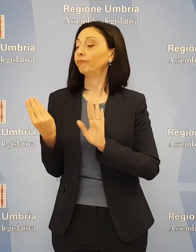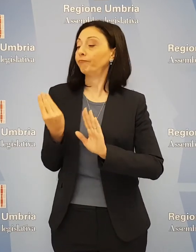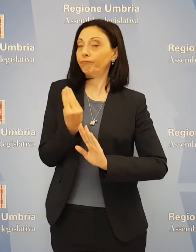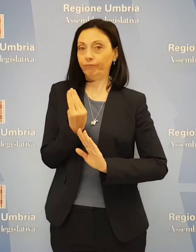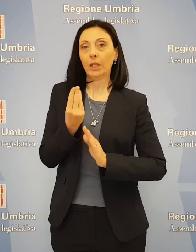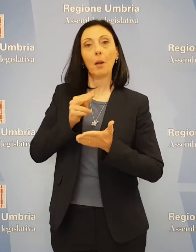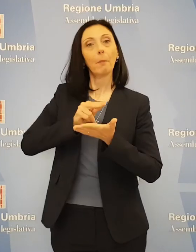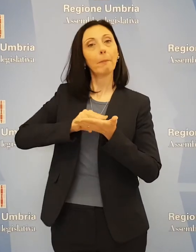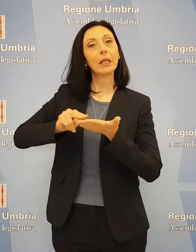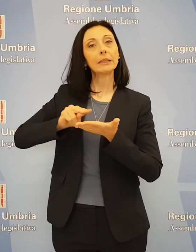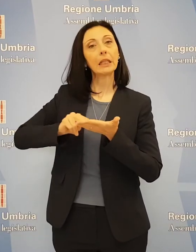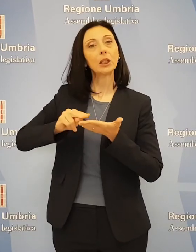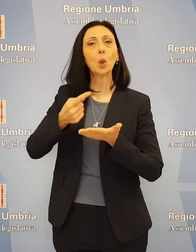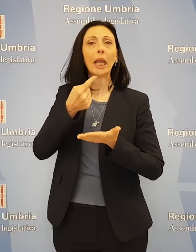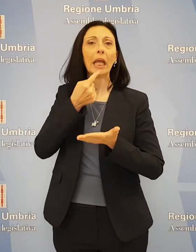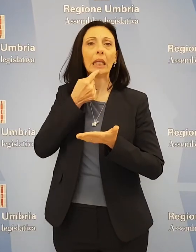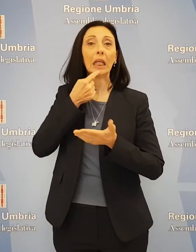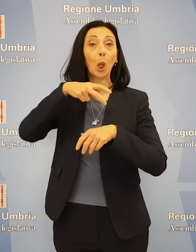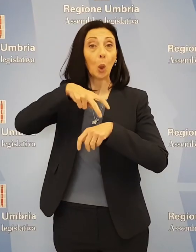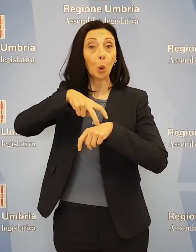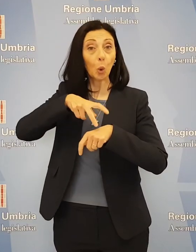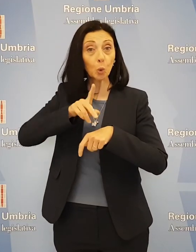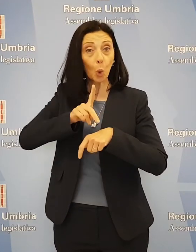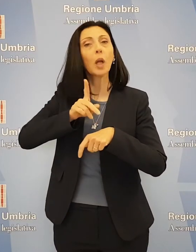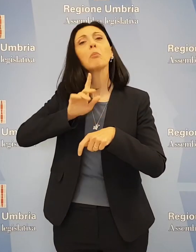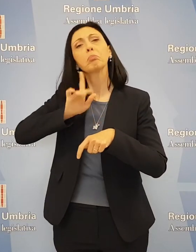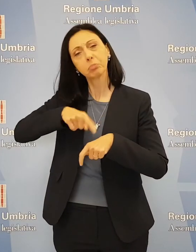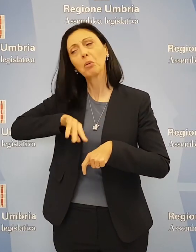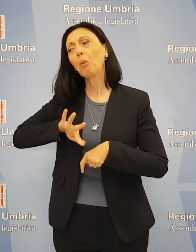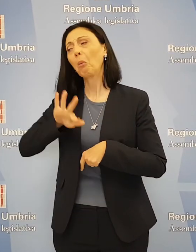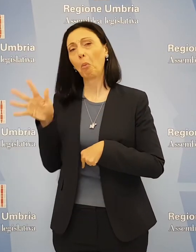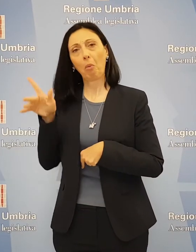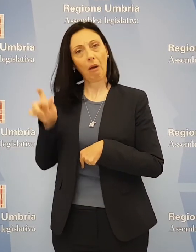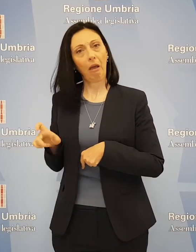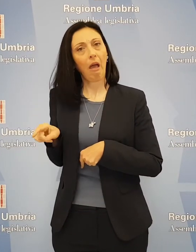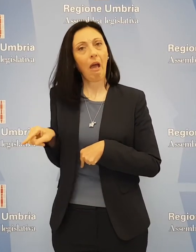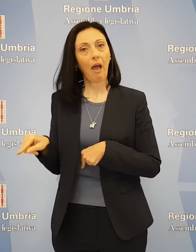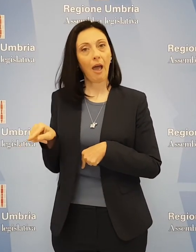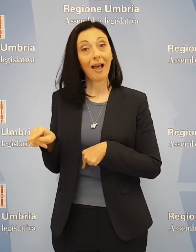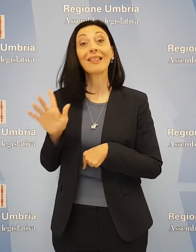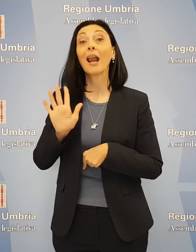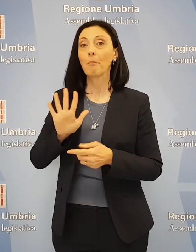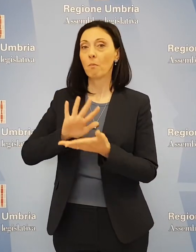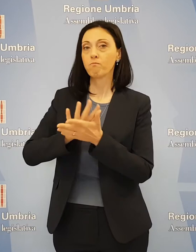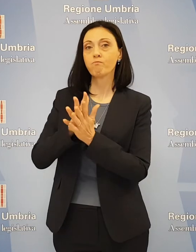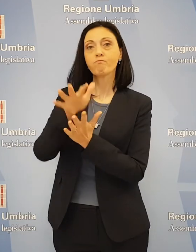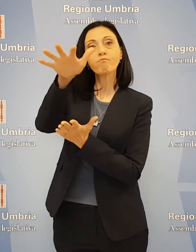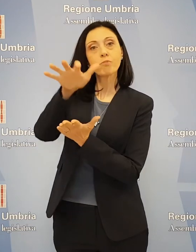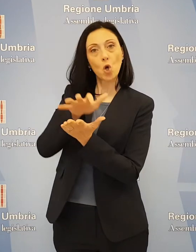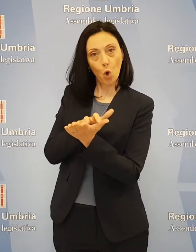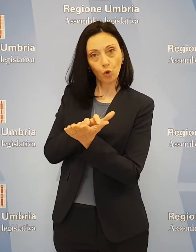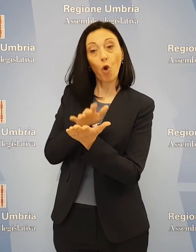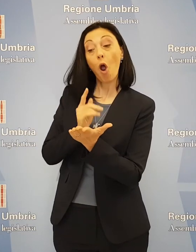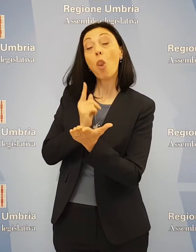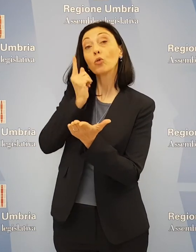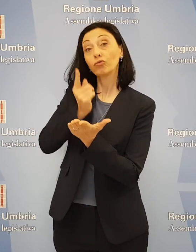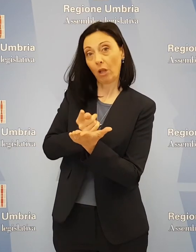soggetto prescrittore anche un soggetto diverso dal medico, seguendo un protocollo che dovrà essere condiviso con i